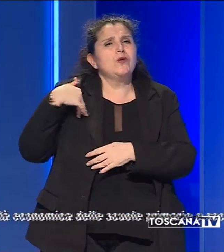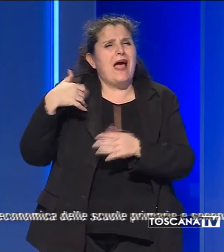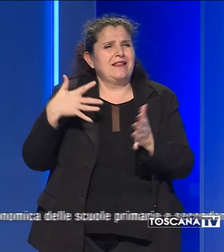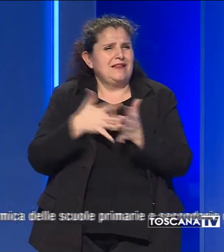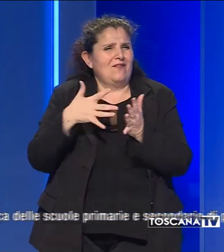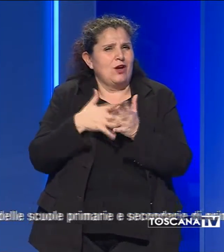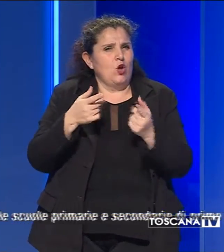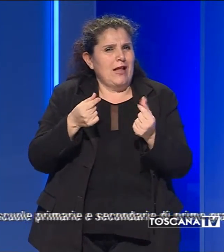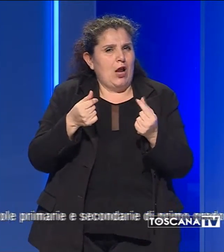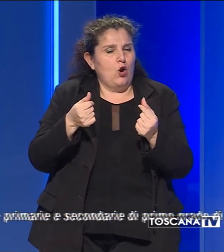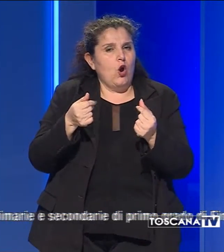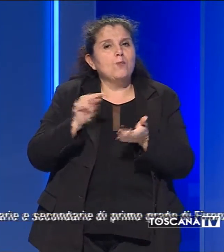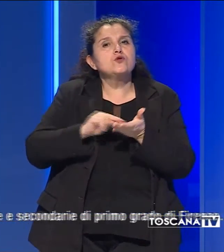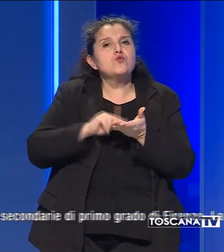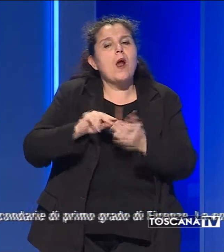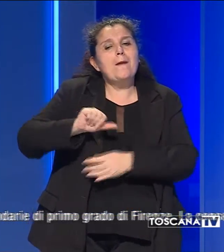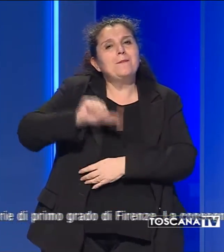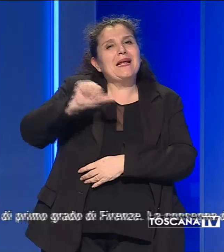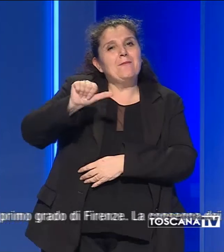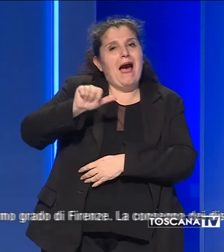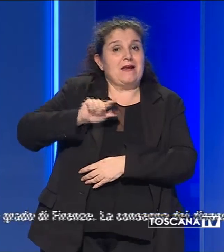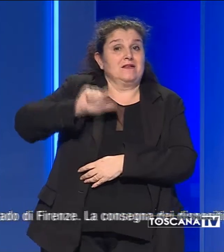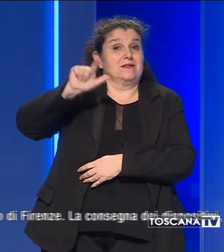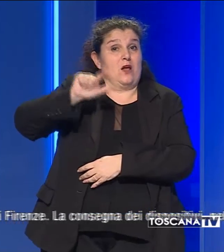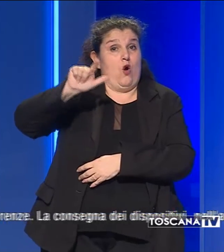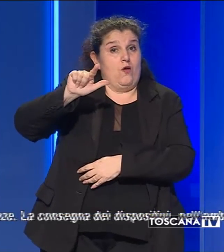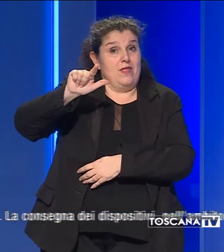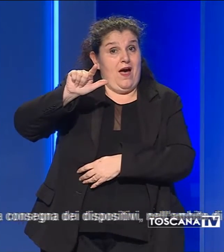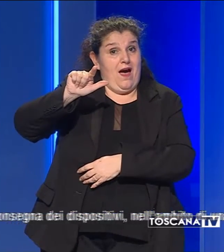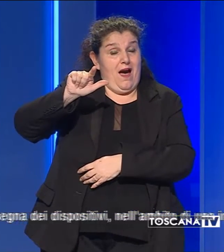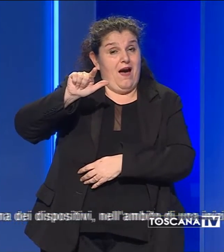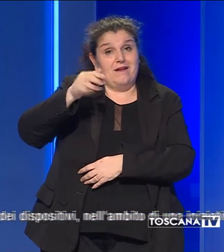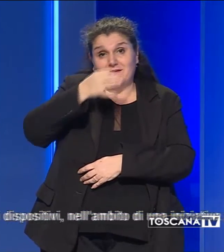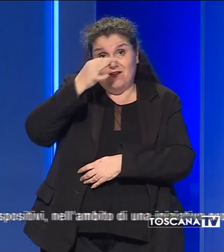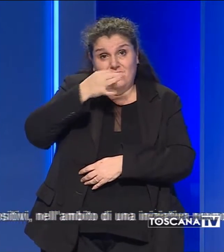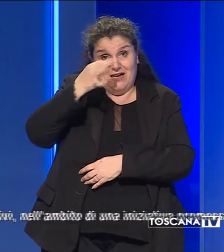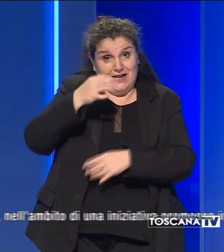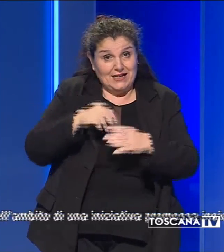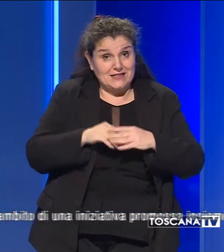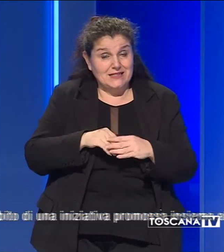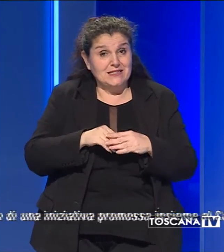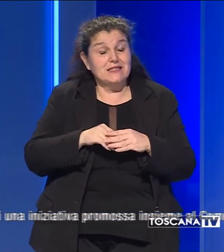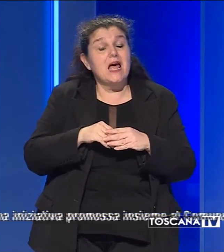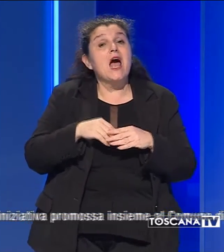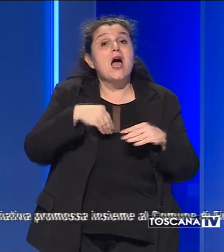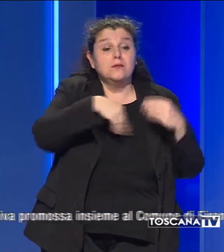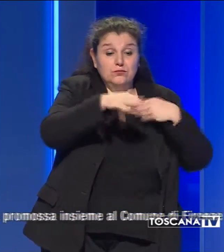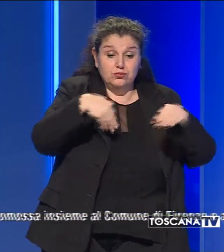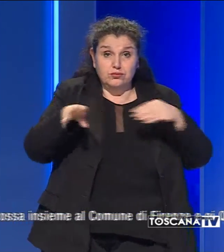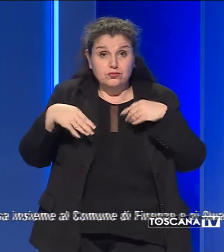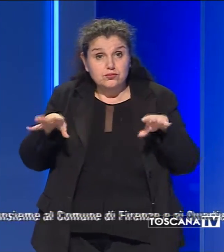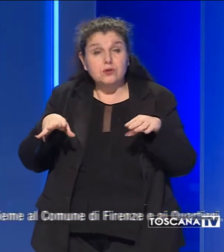economica delle scuole primarie e secondarie di primo grado di Firenze. La consegna dei